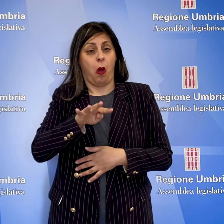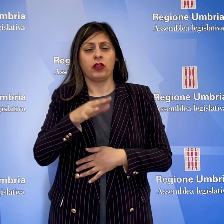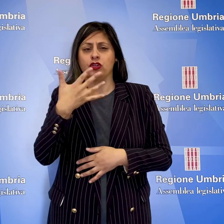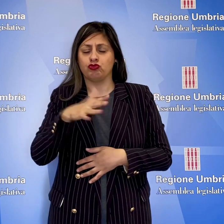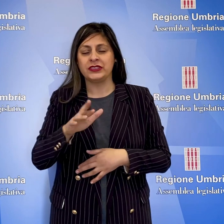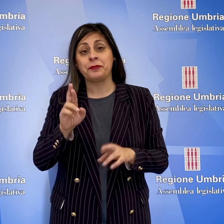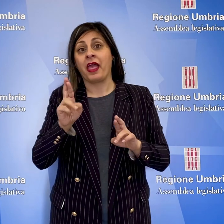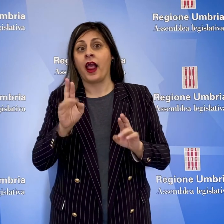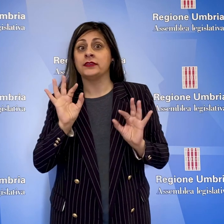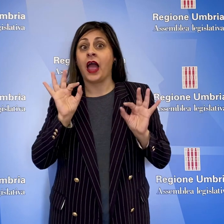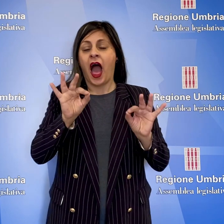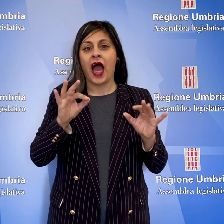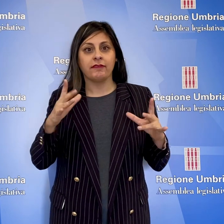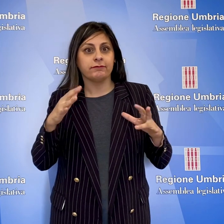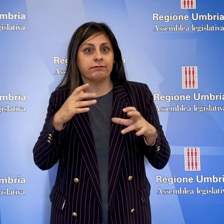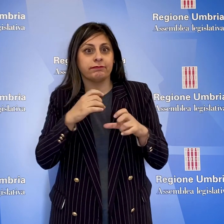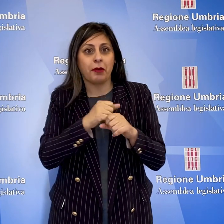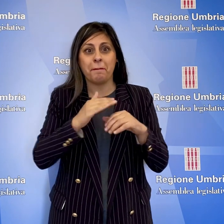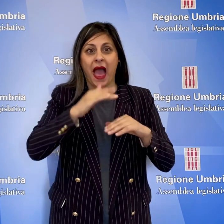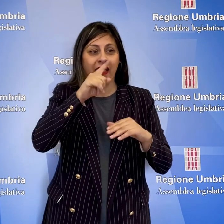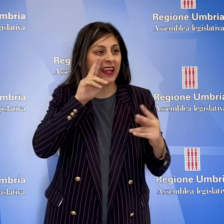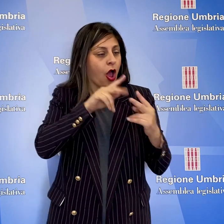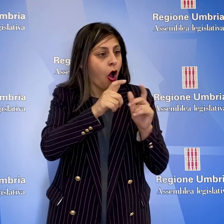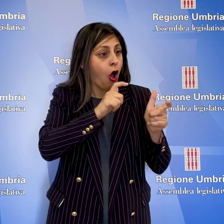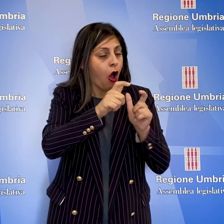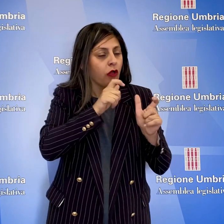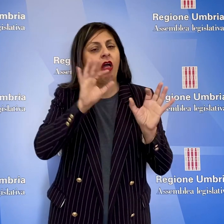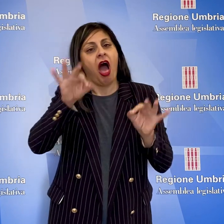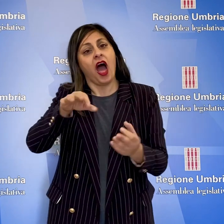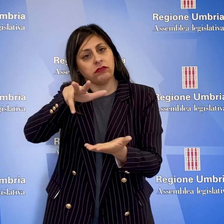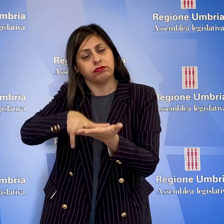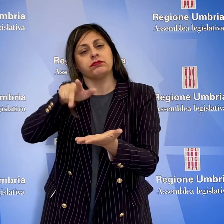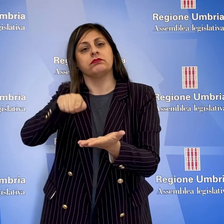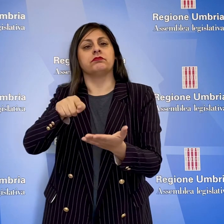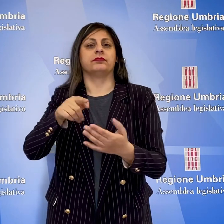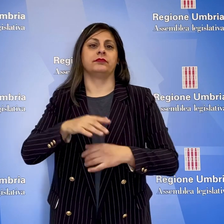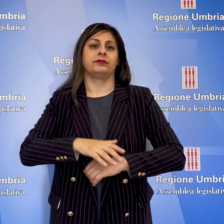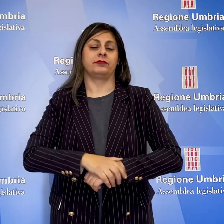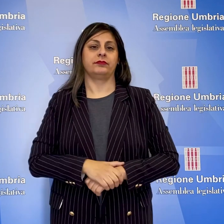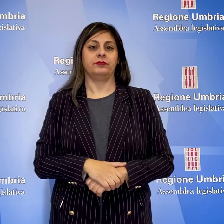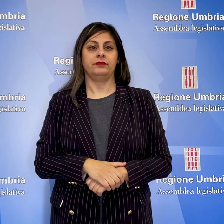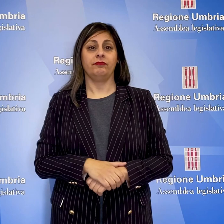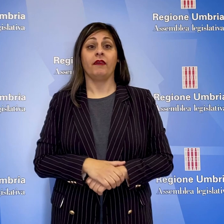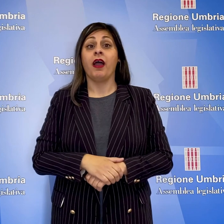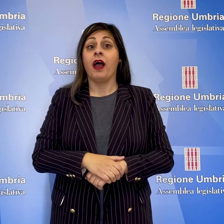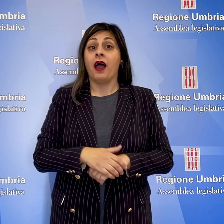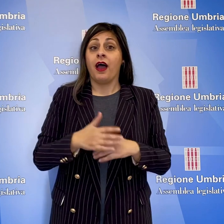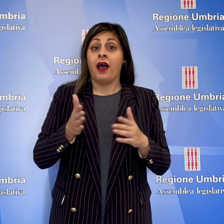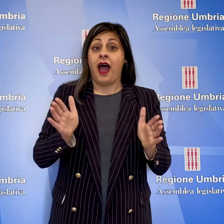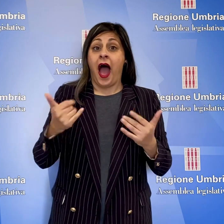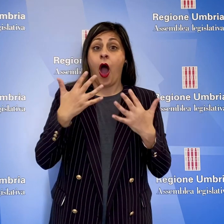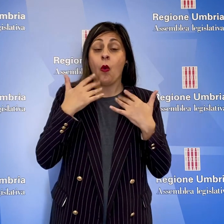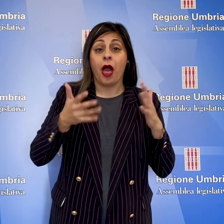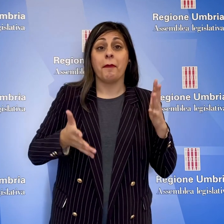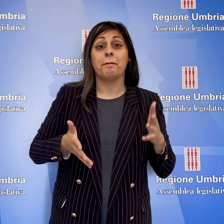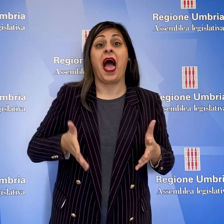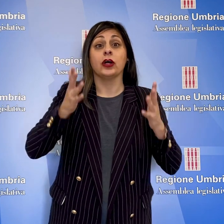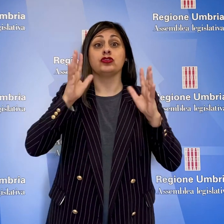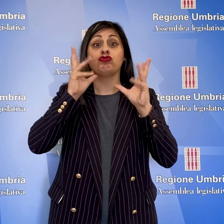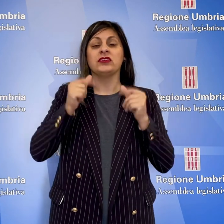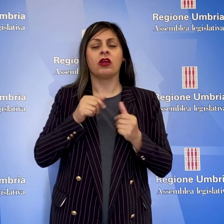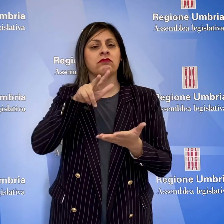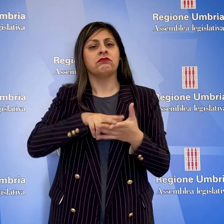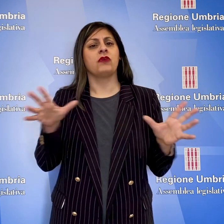Marco Squarta, aveva auspicato durante l'incontro mattutino con i capigruppo consigliari. L'Aula di Palazzo Cesaroni ha